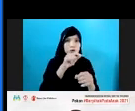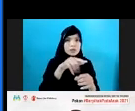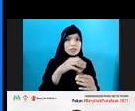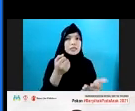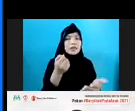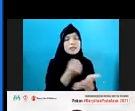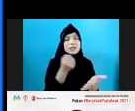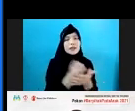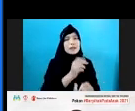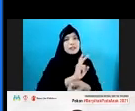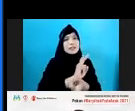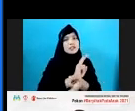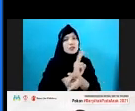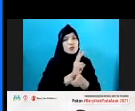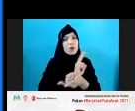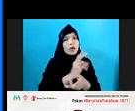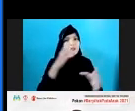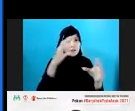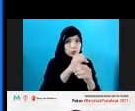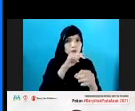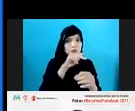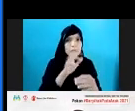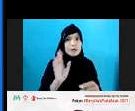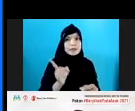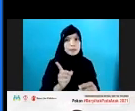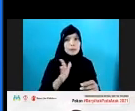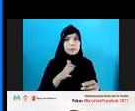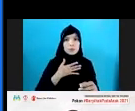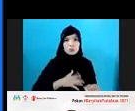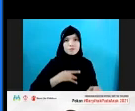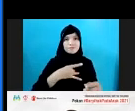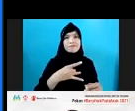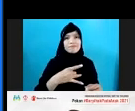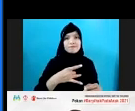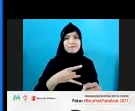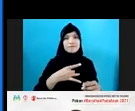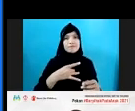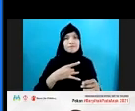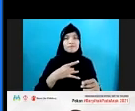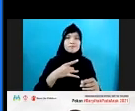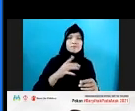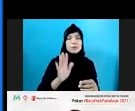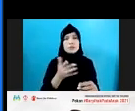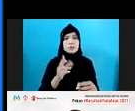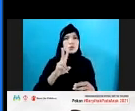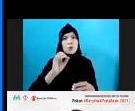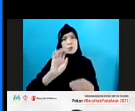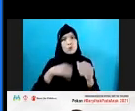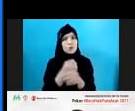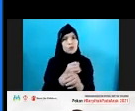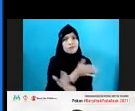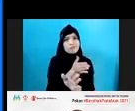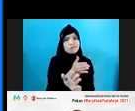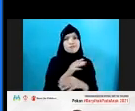seksual. Karena itu yang menjadi minat saya lebih dari 20 tahun mendalami dan menggelutin persoalan